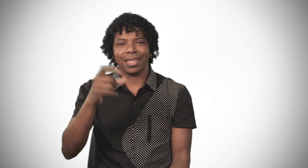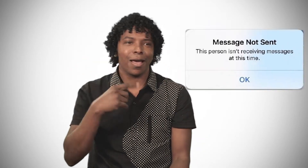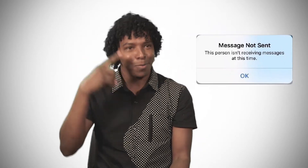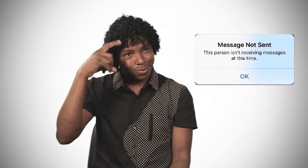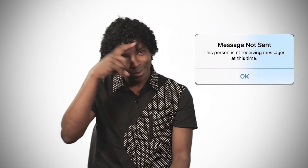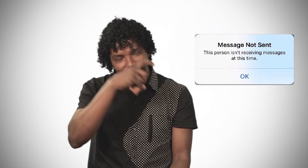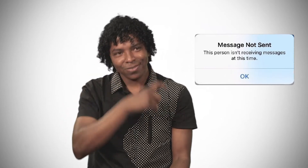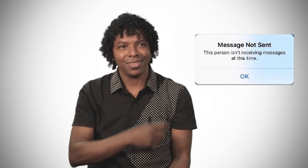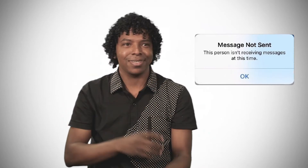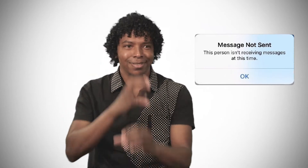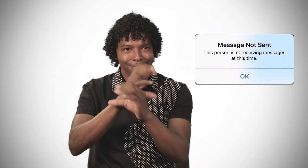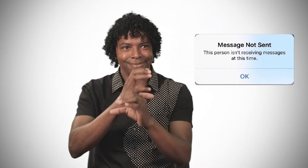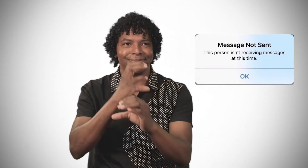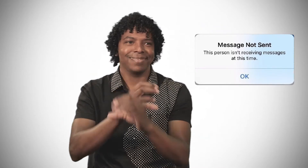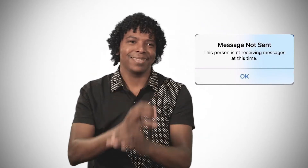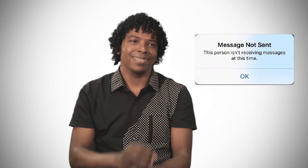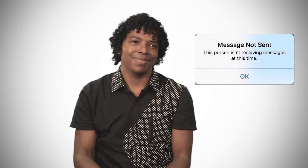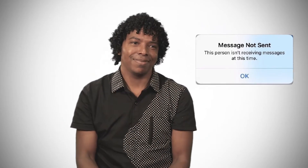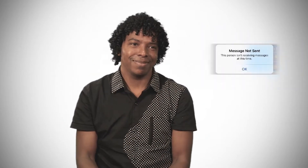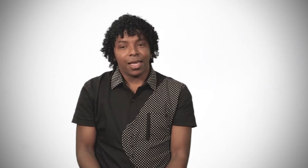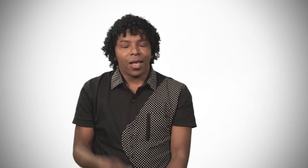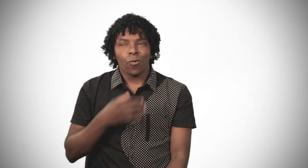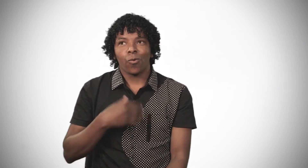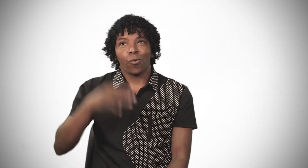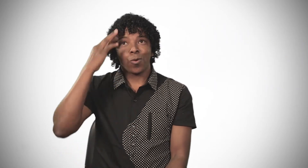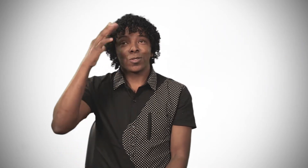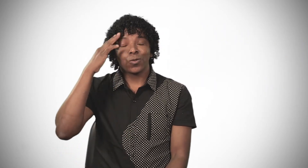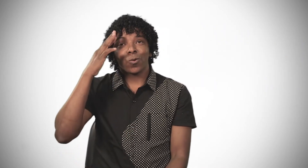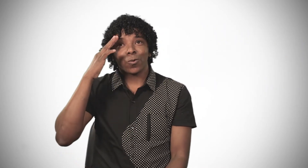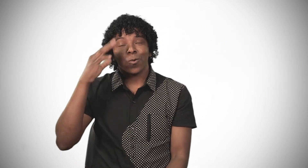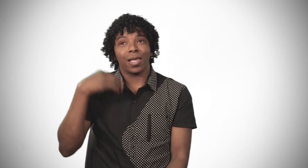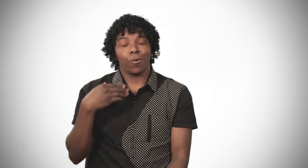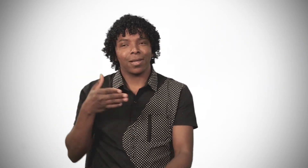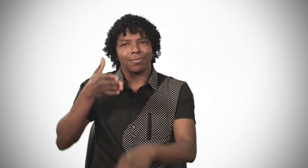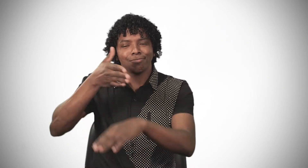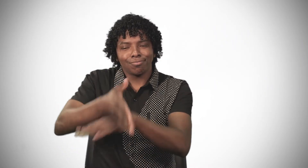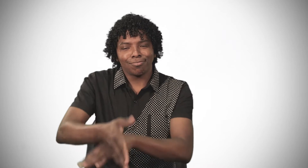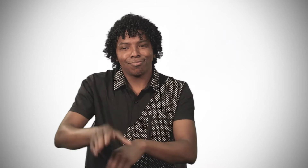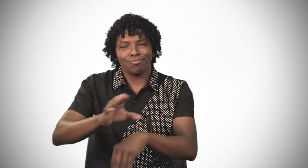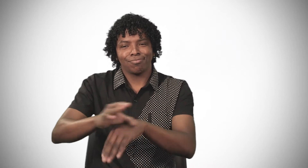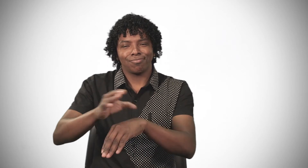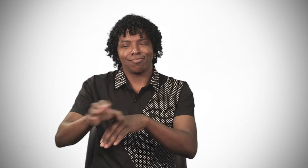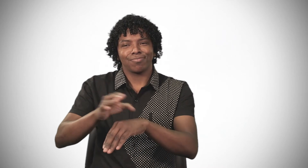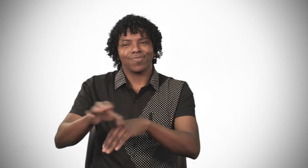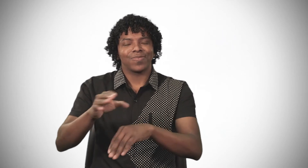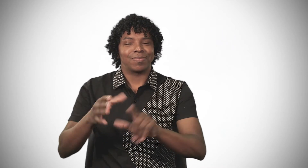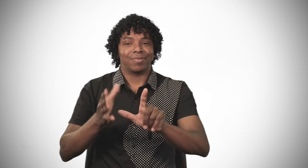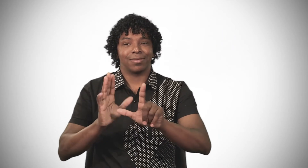difícil por conta da falta de comunicação. O meu sonho, quando eu entrei no curso de Letras Libras, era